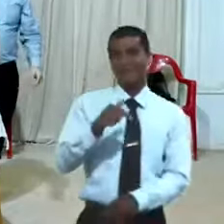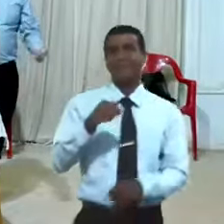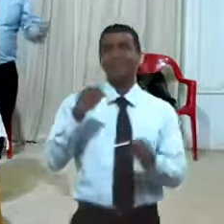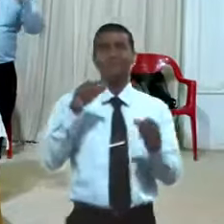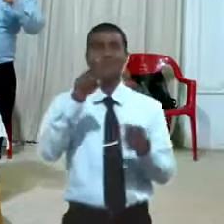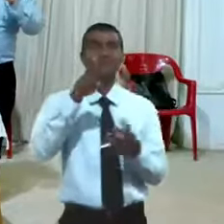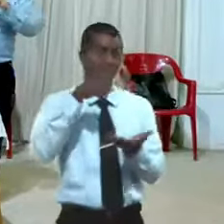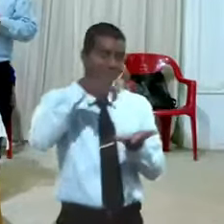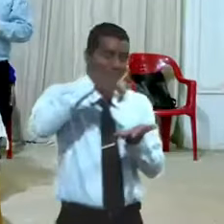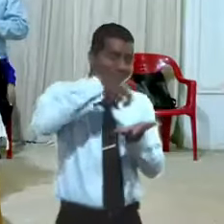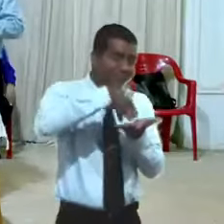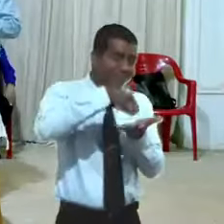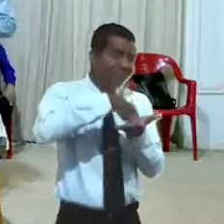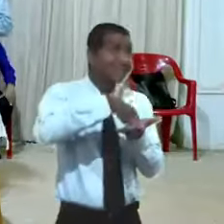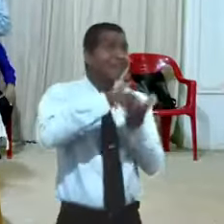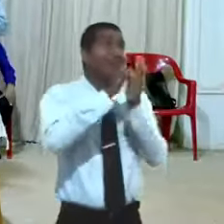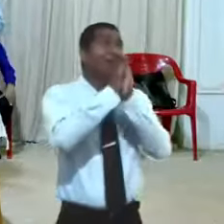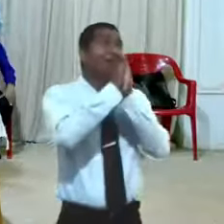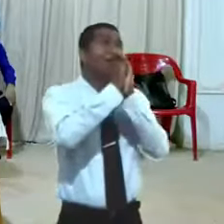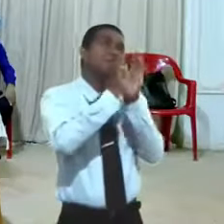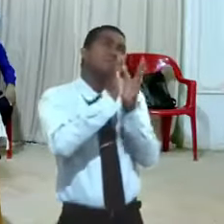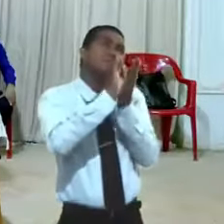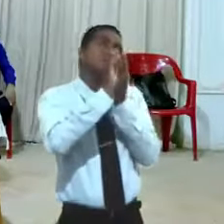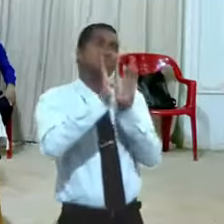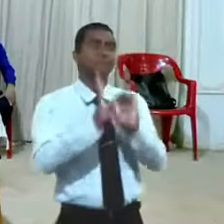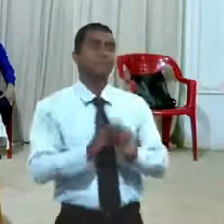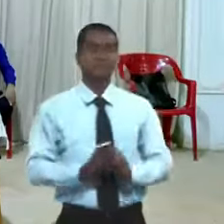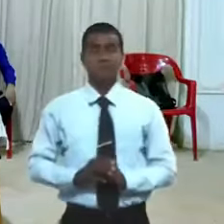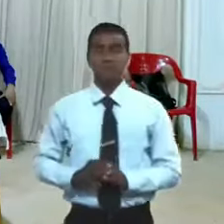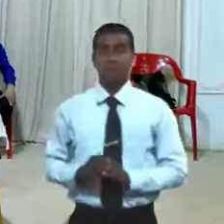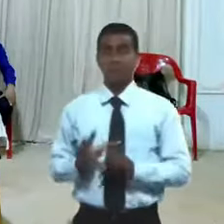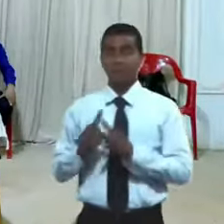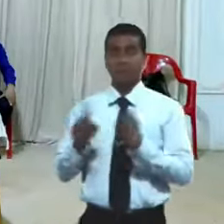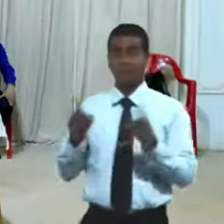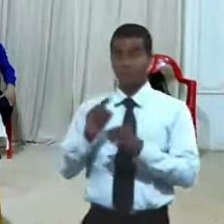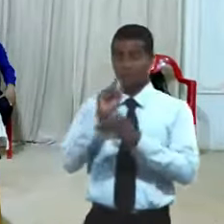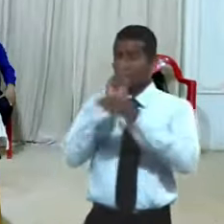Así que humillarse no es tan fácil.